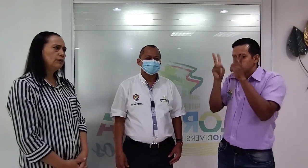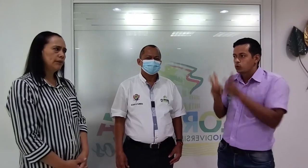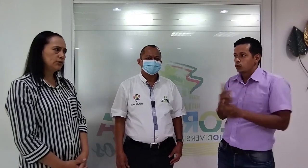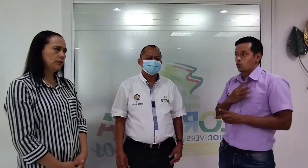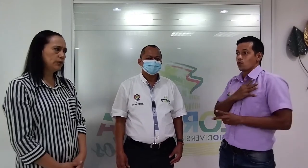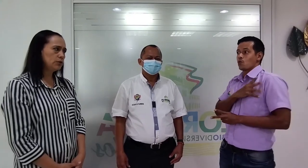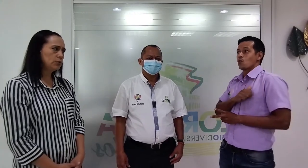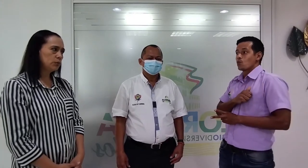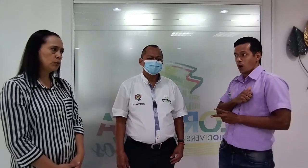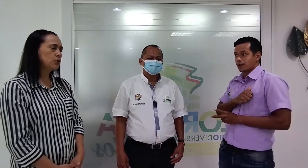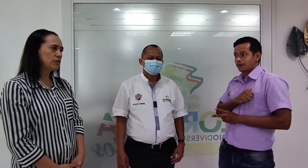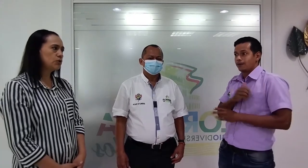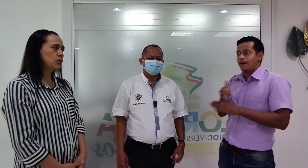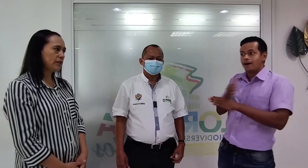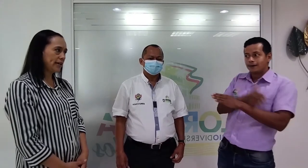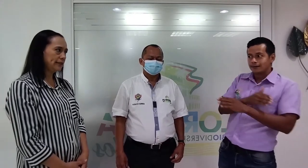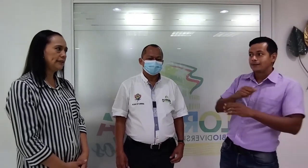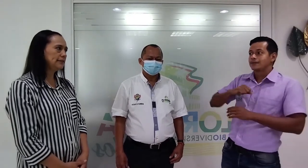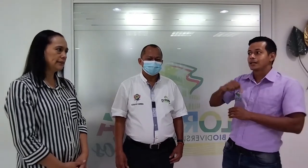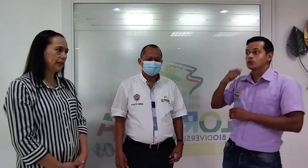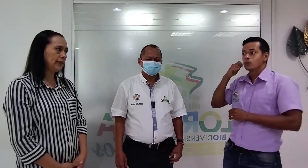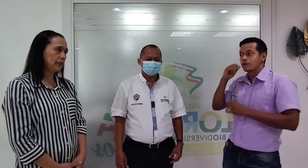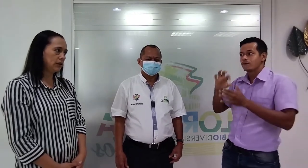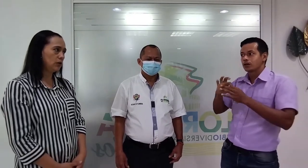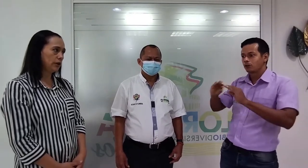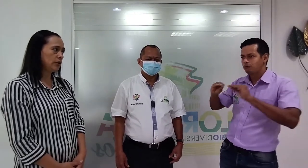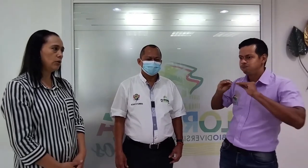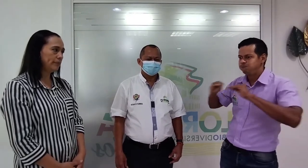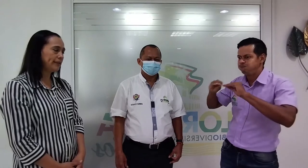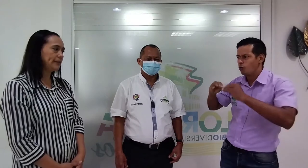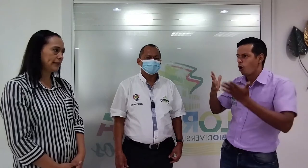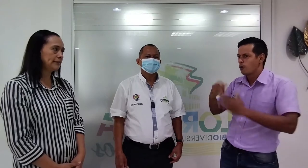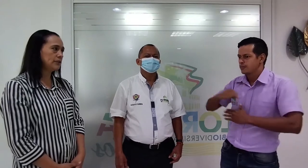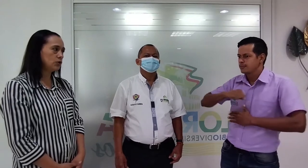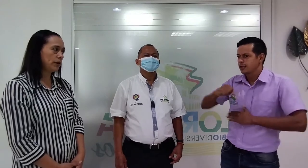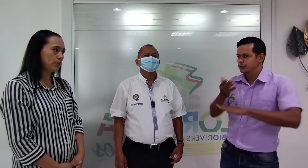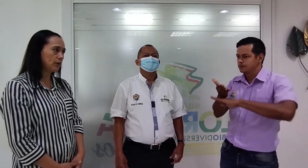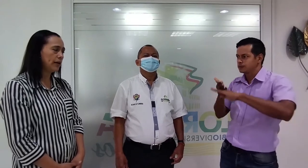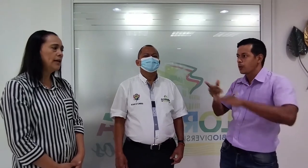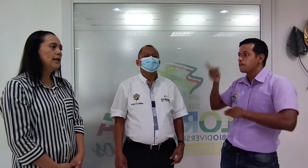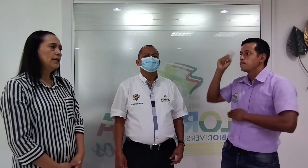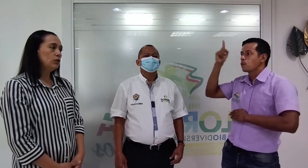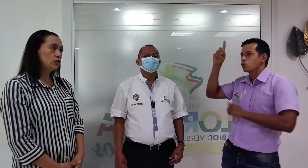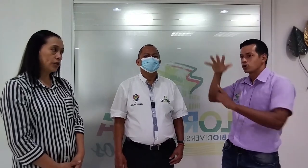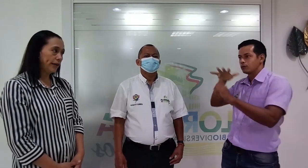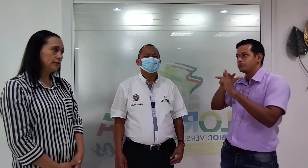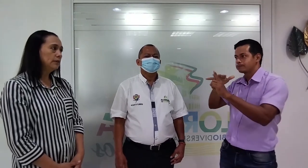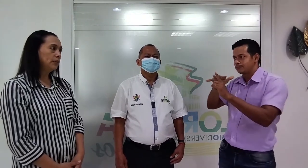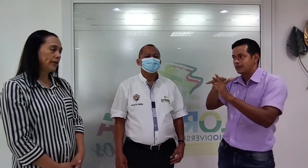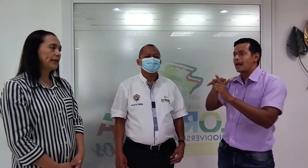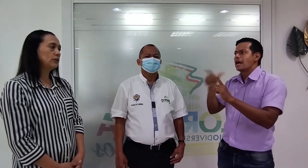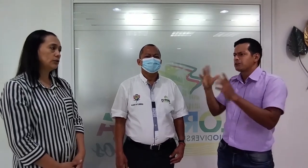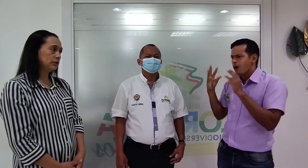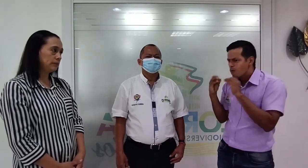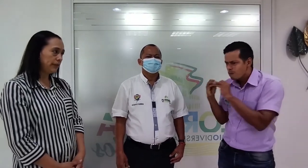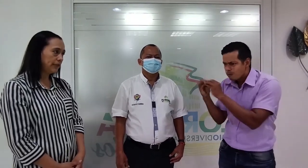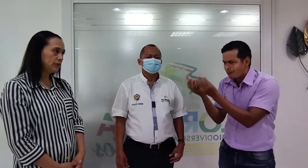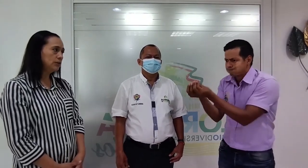más o menos, muchos estudiantes del Colegio Juan XXIII en su época lucharon por el reconocimiento